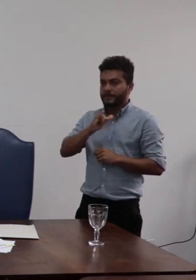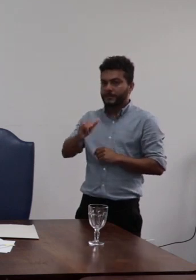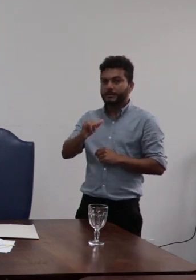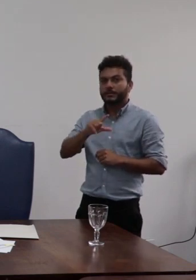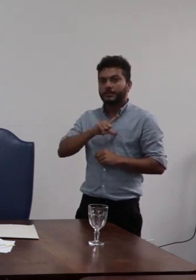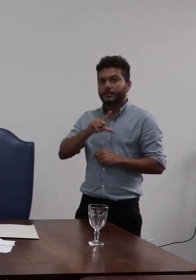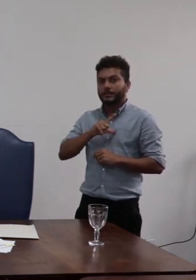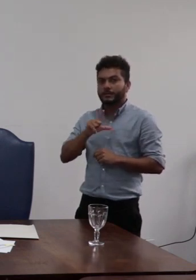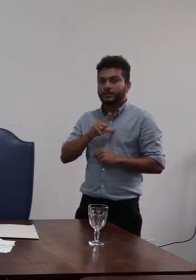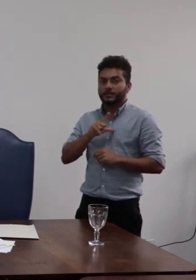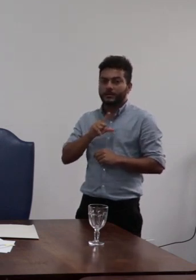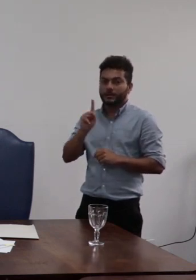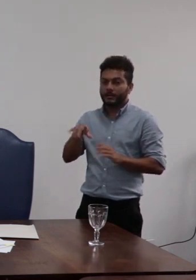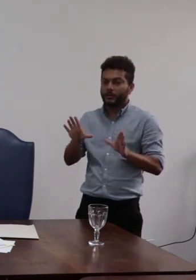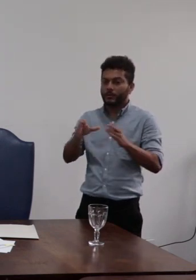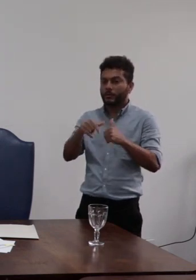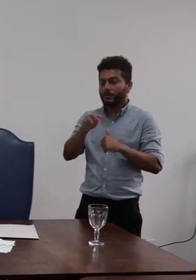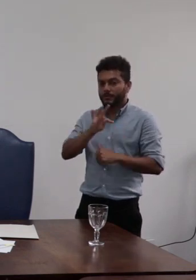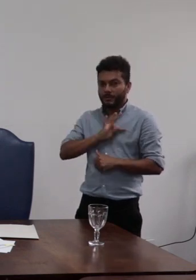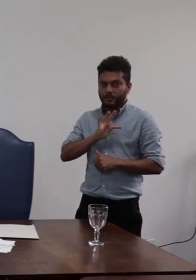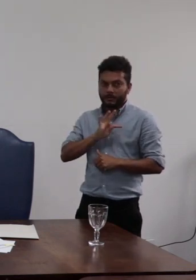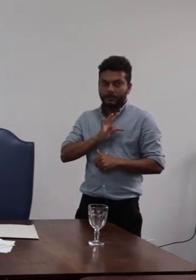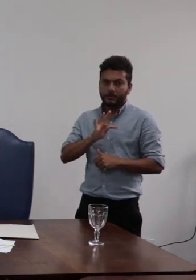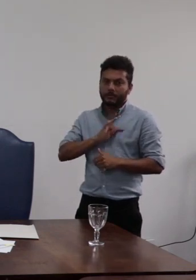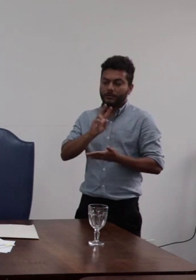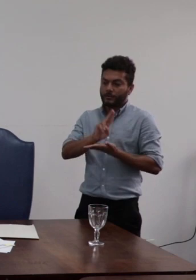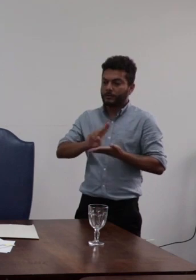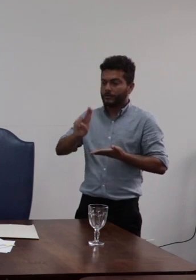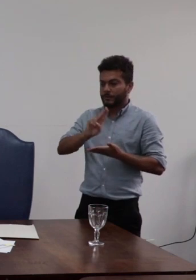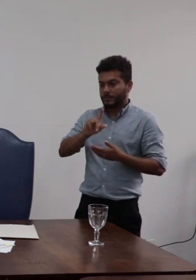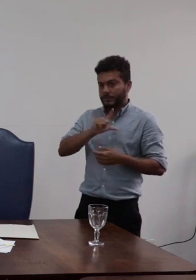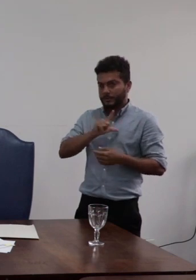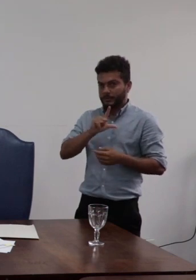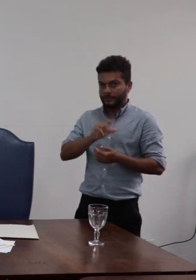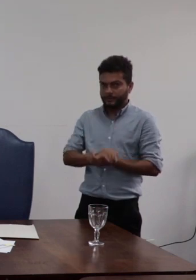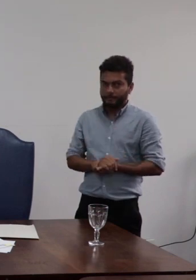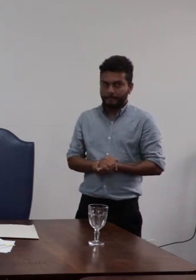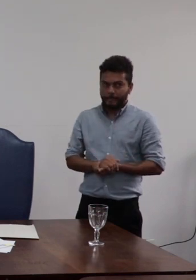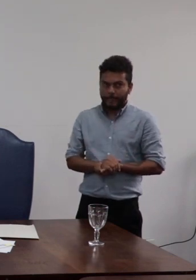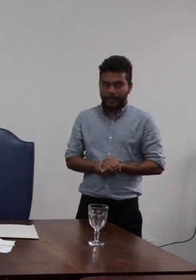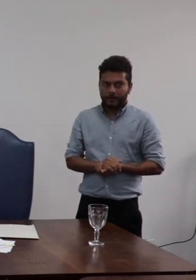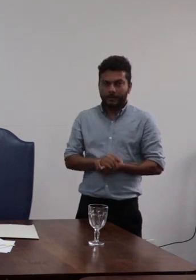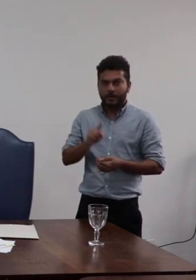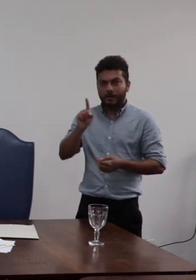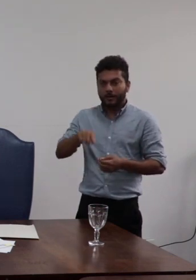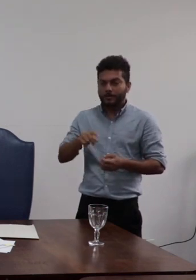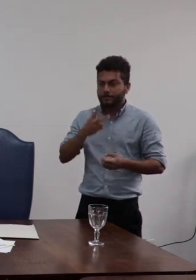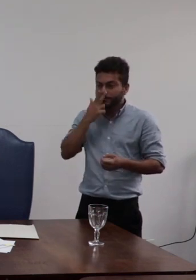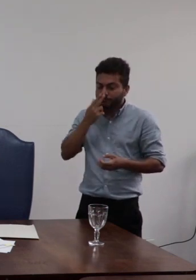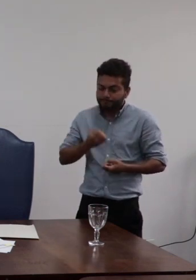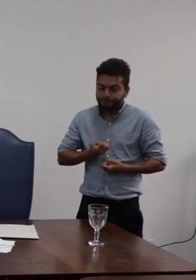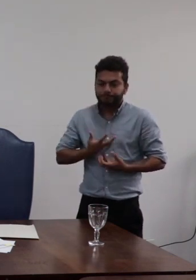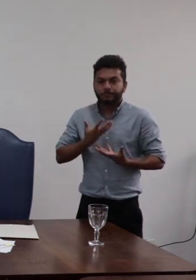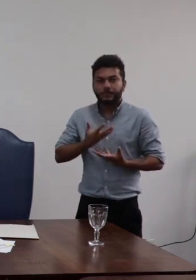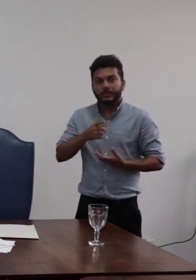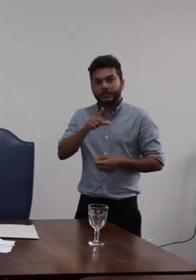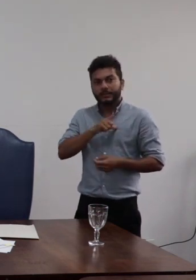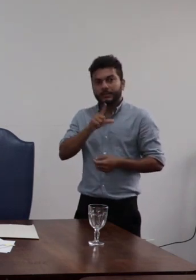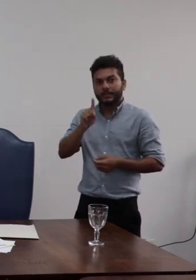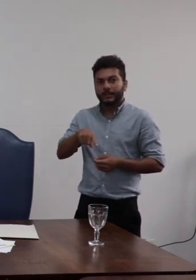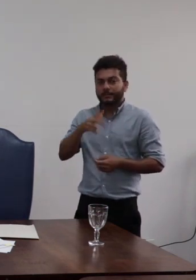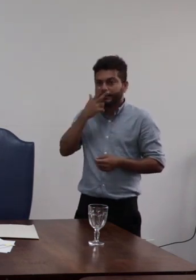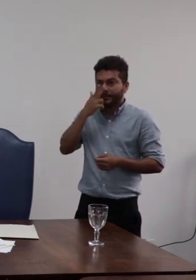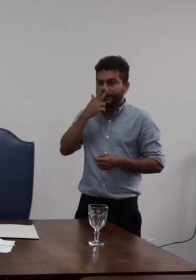técnicos administrativos da instituição constitui tão somente abre aspas um mero desabafo após violenta